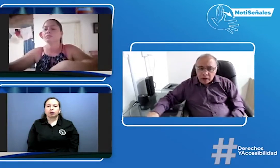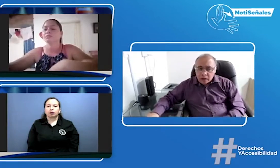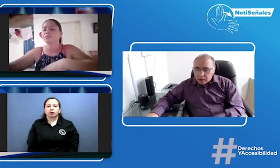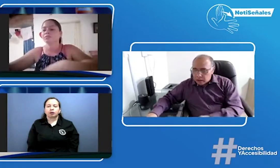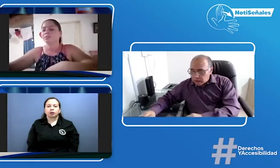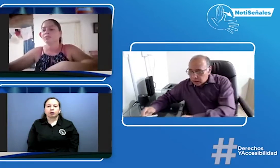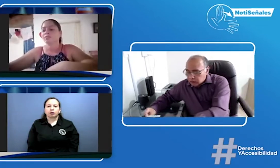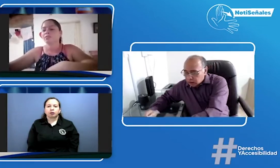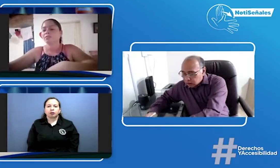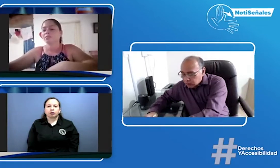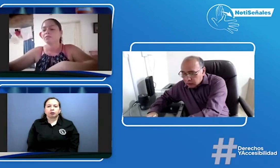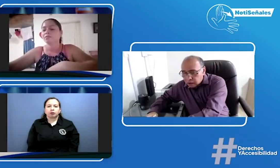en primaria